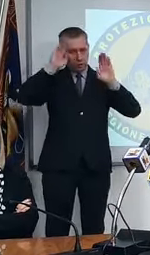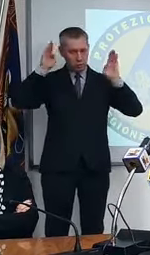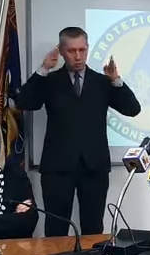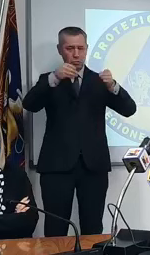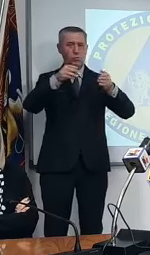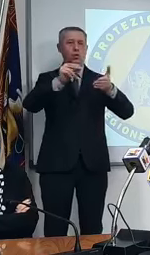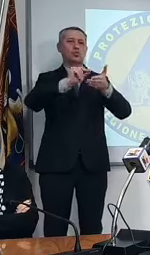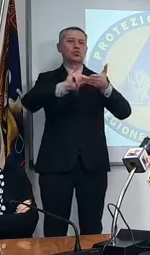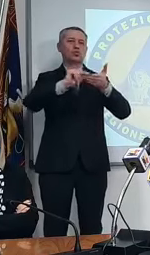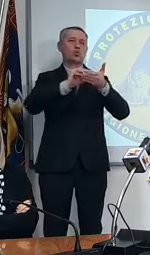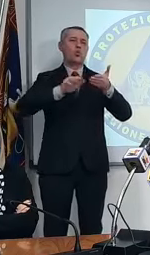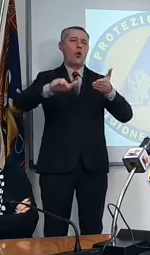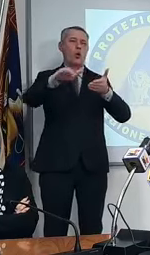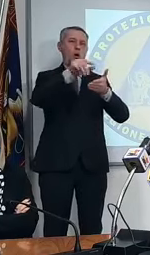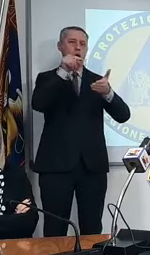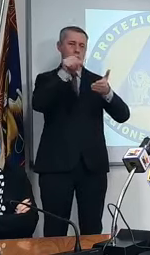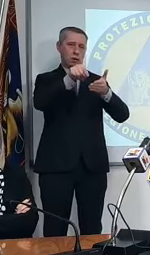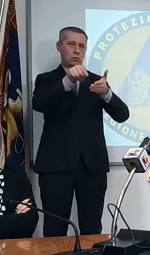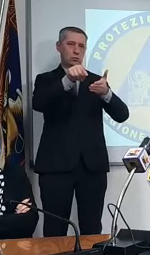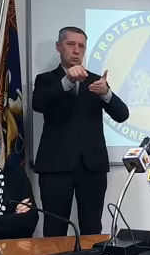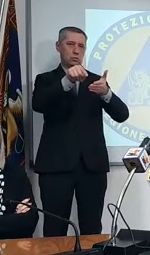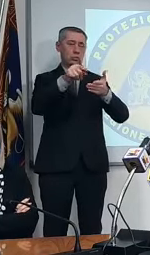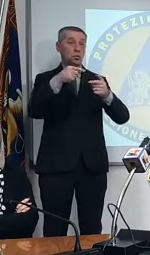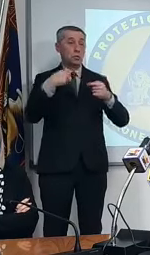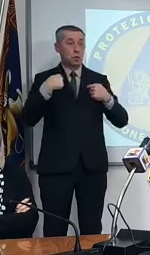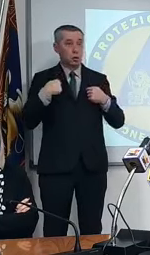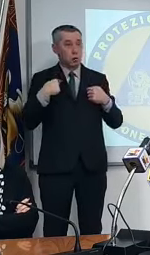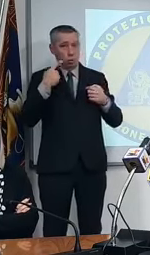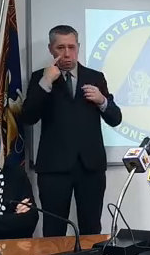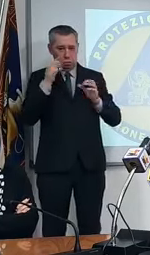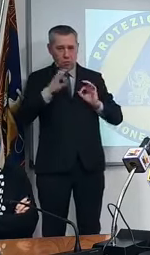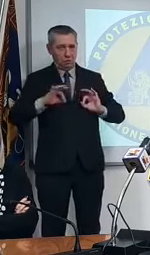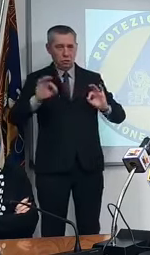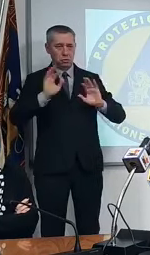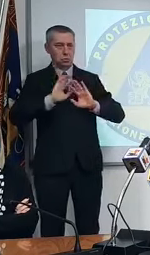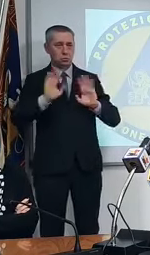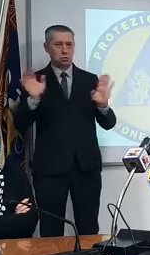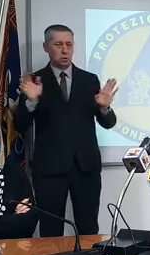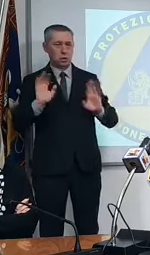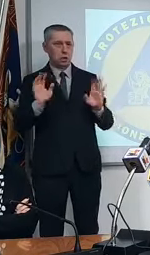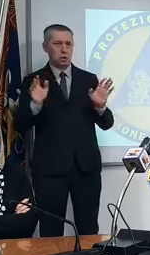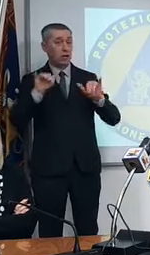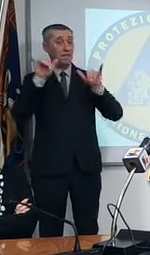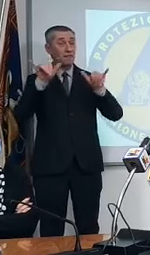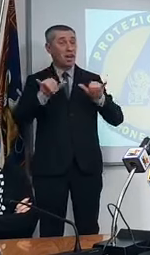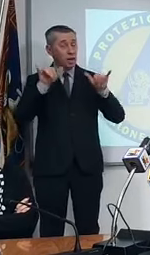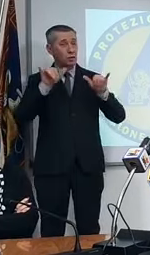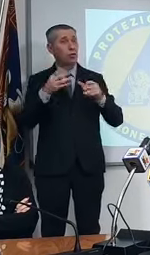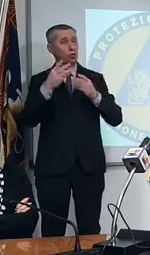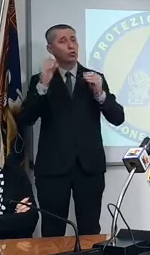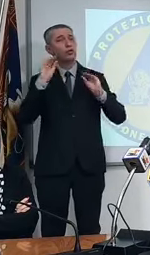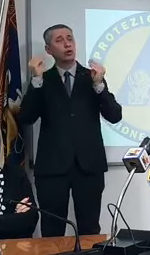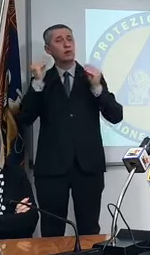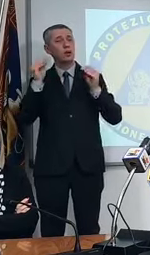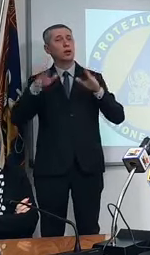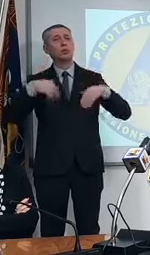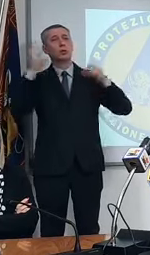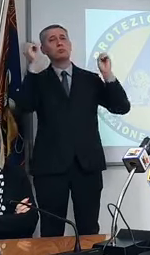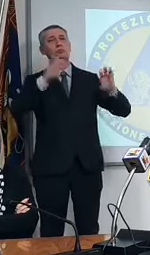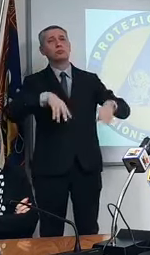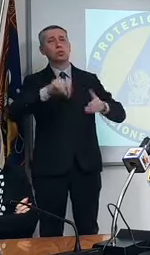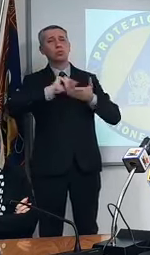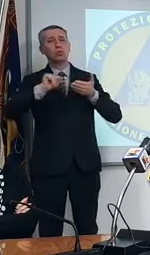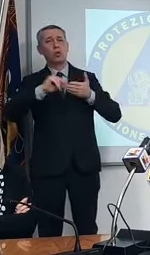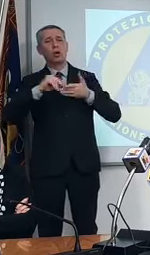però tema abbandono scolastico io non ho visto dati freschi del Veneto che dicano questo quindi devo vedere i dati